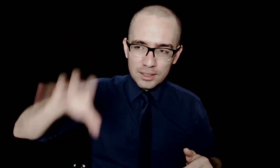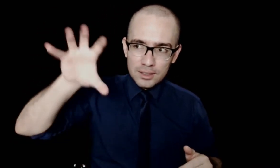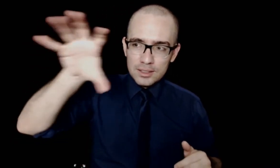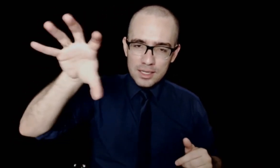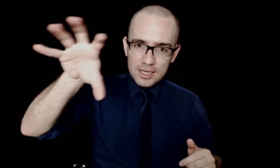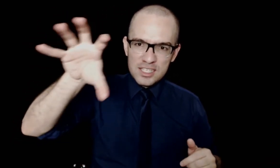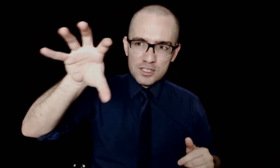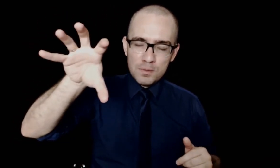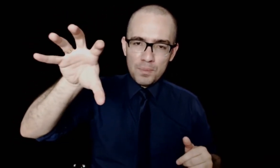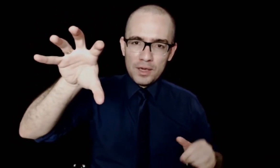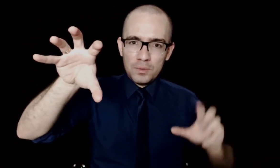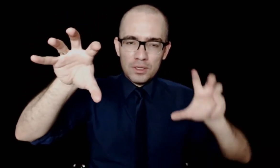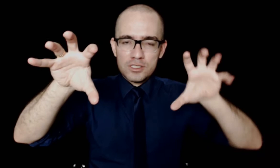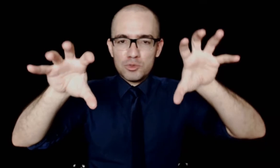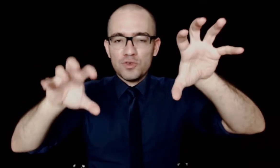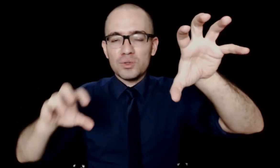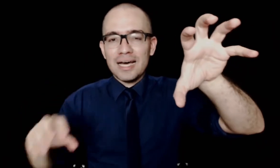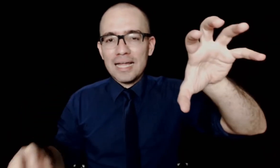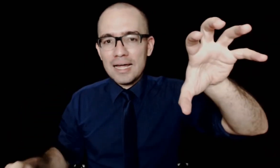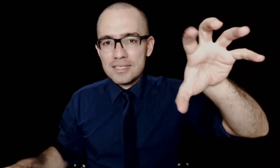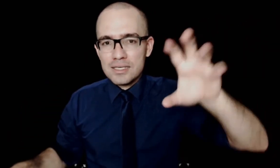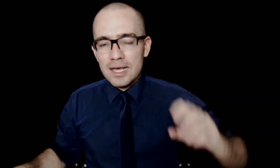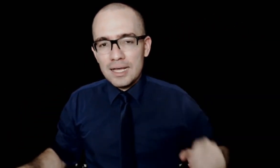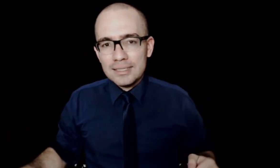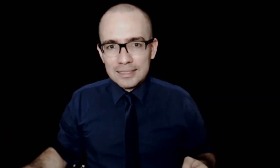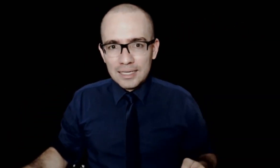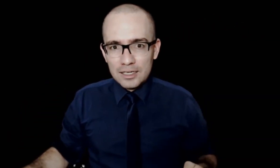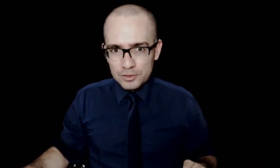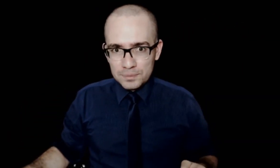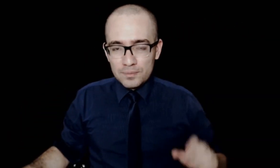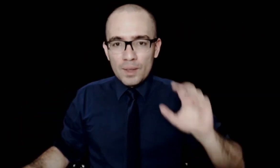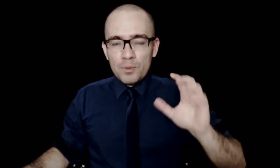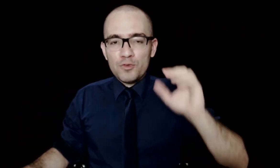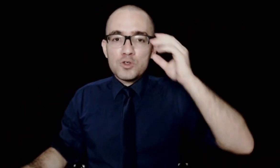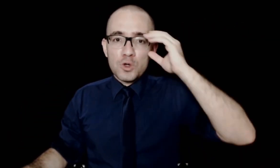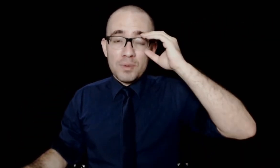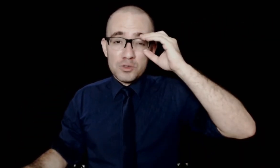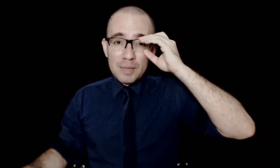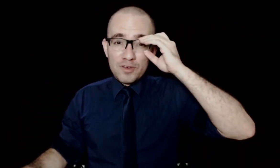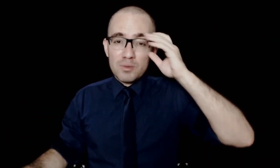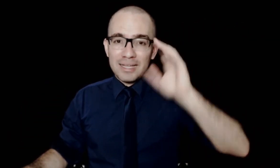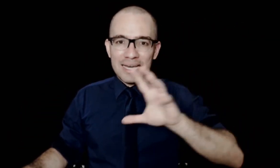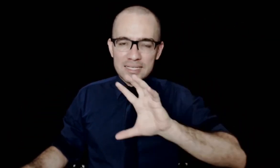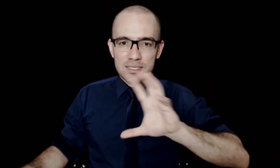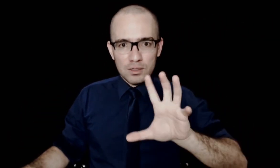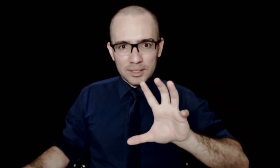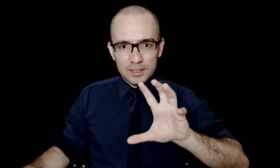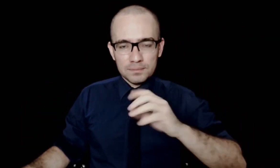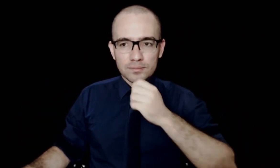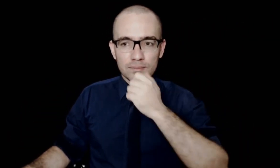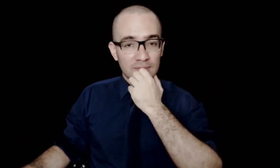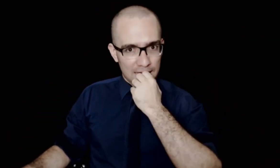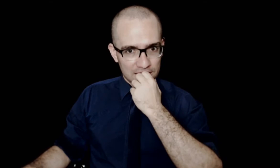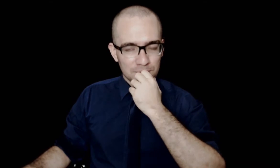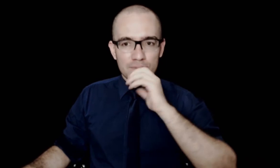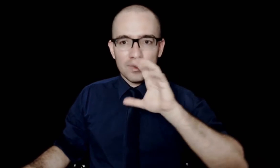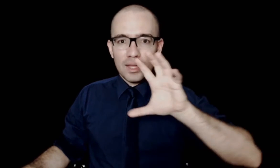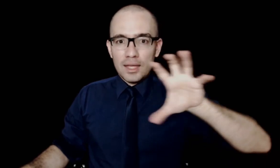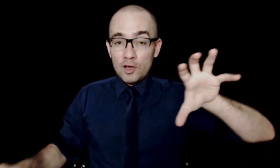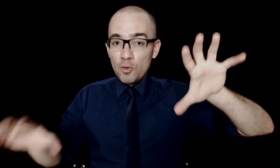esse desempenho. Estamos falando da análise da tarefa. Professor, mas não dá para fazer uma ligação aí? Dá. Eu